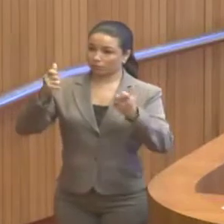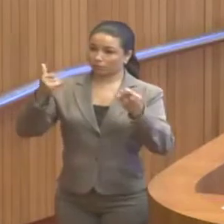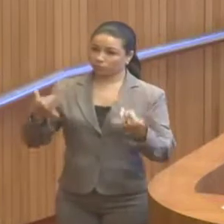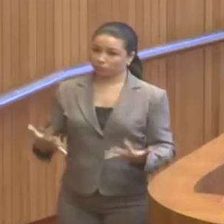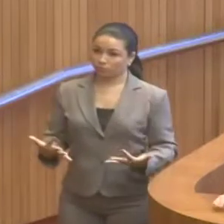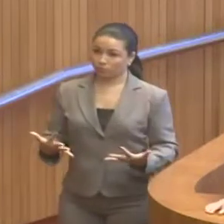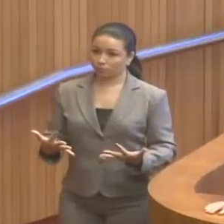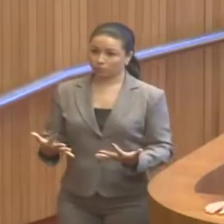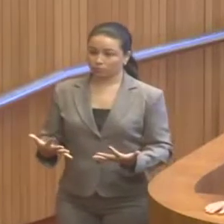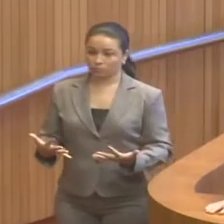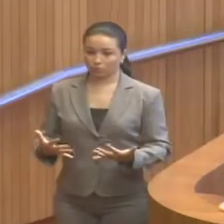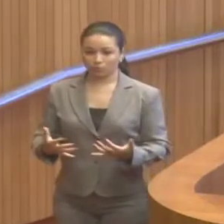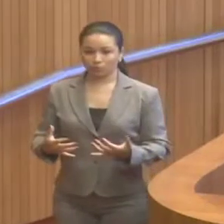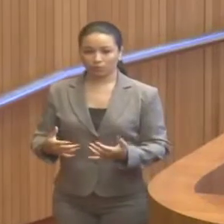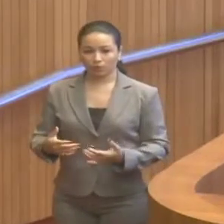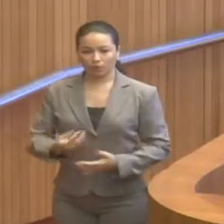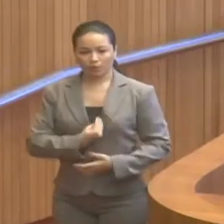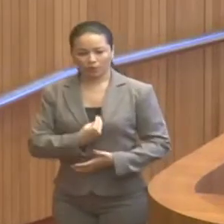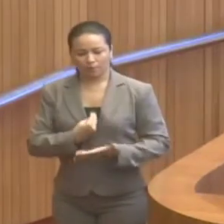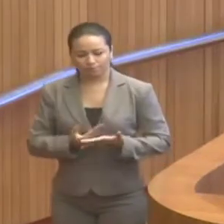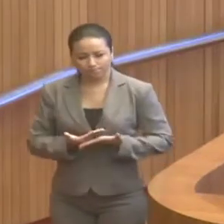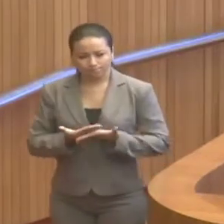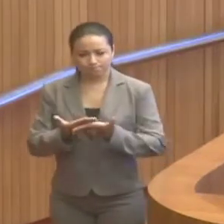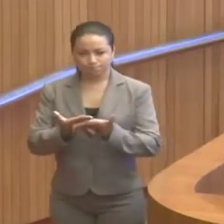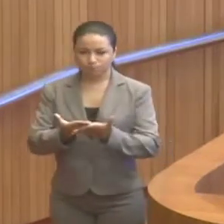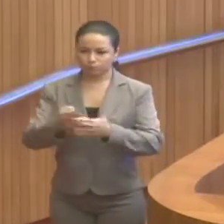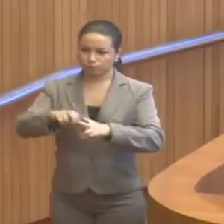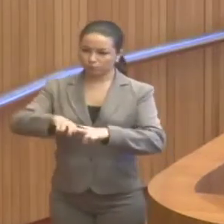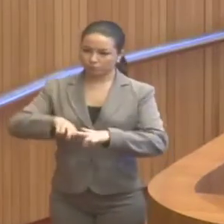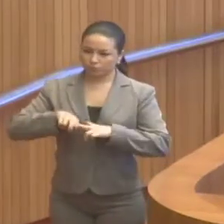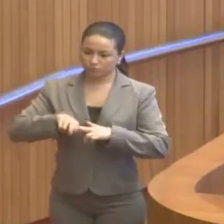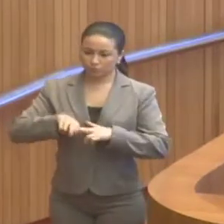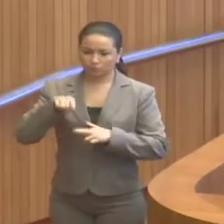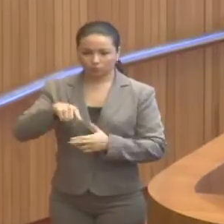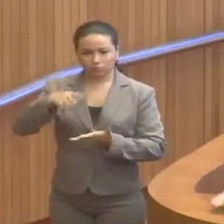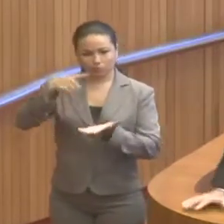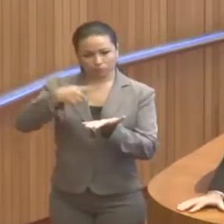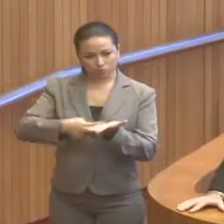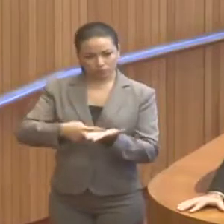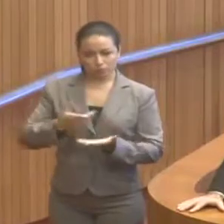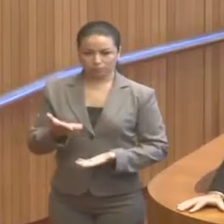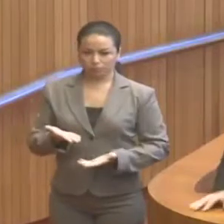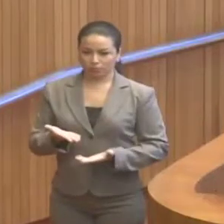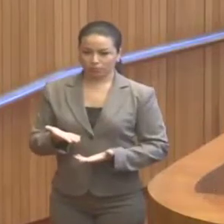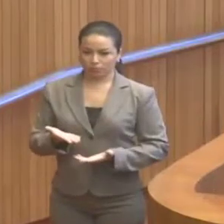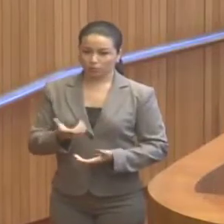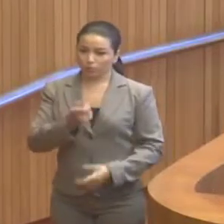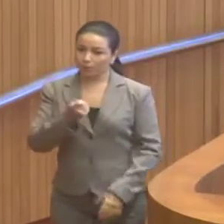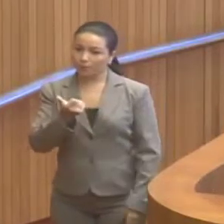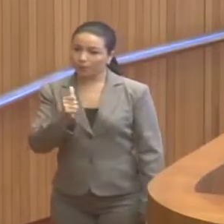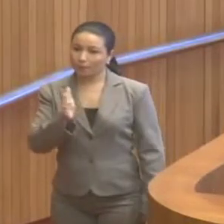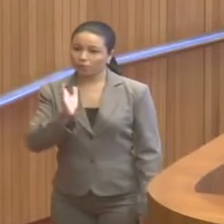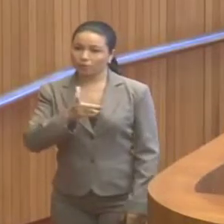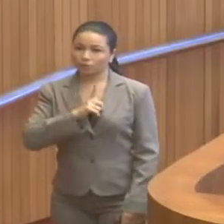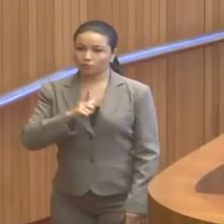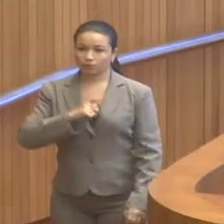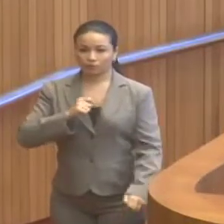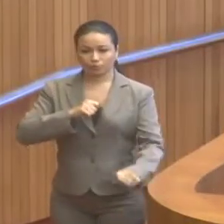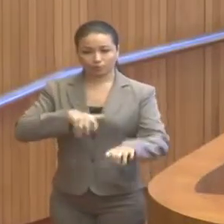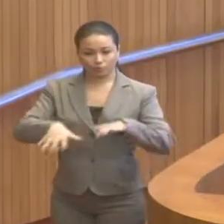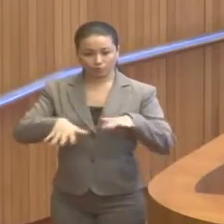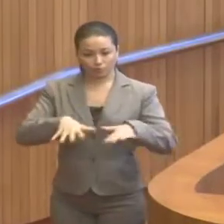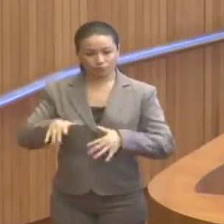e hipoteca a sua vida em função desse compromisso. Em 2011, tivemos um movimento